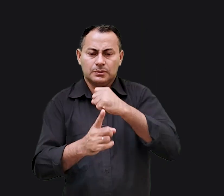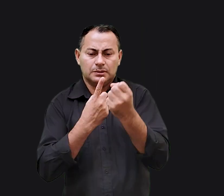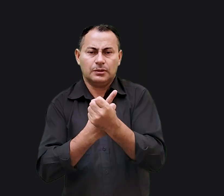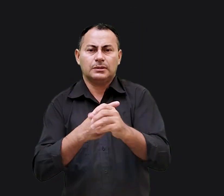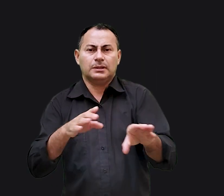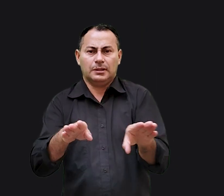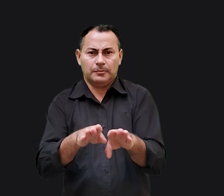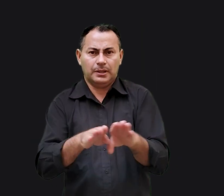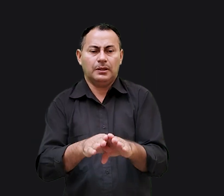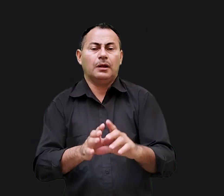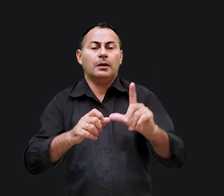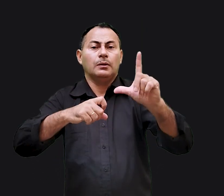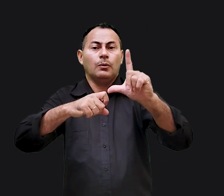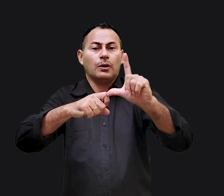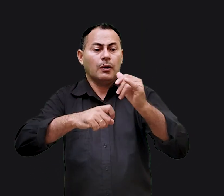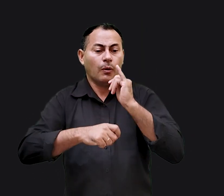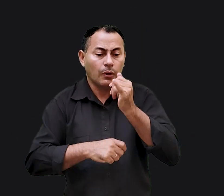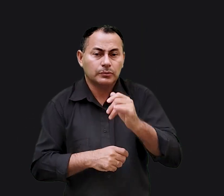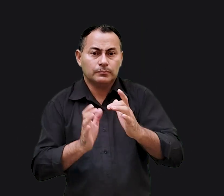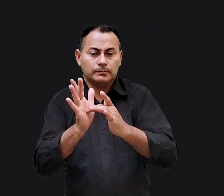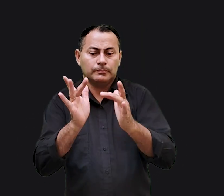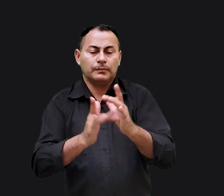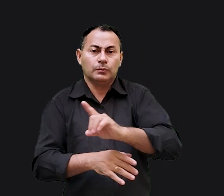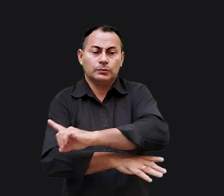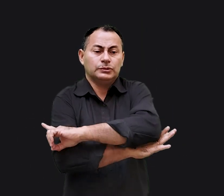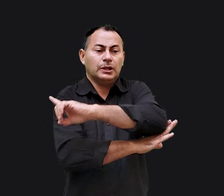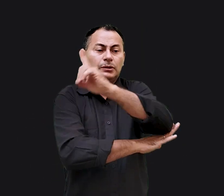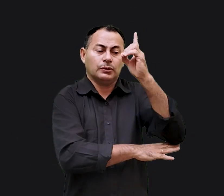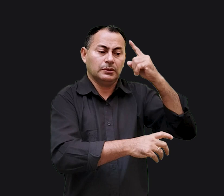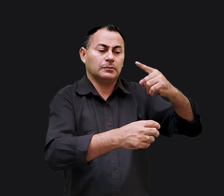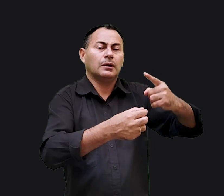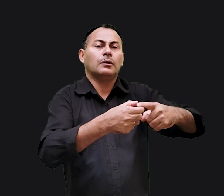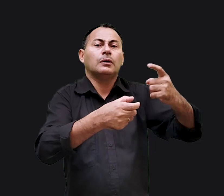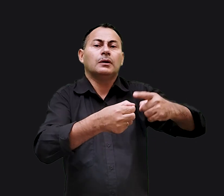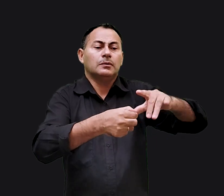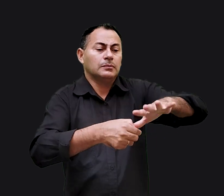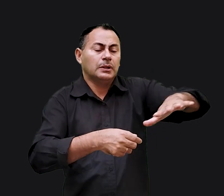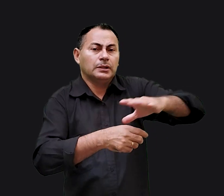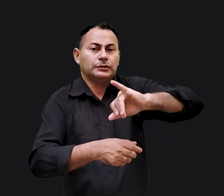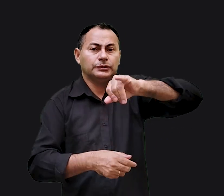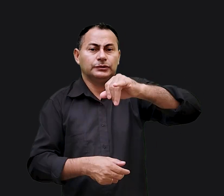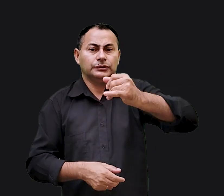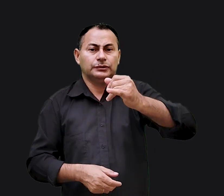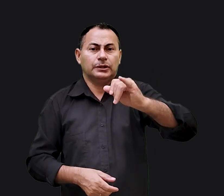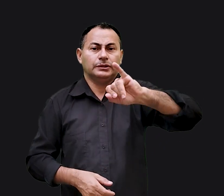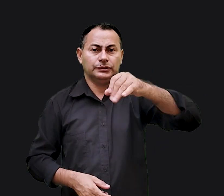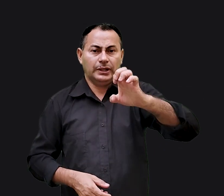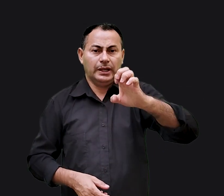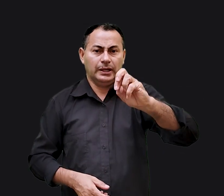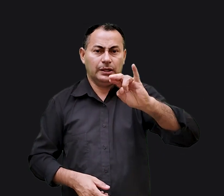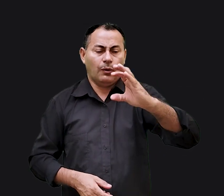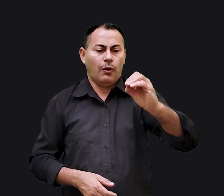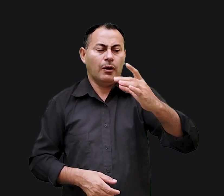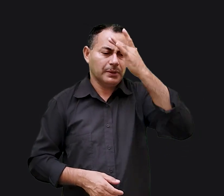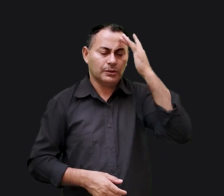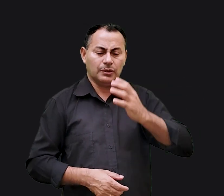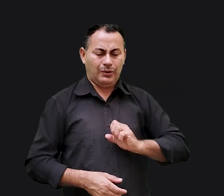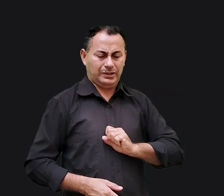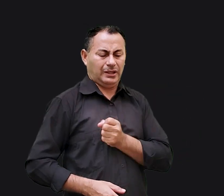consciência social também. Foi Lucas que contou que Jesus passou um dia todo em Jericó com o inescrupuloso conhecido e odiado